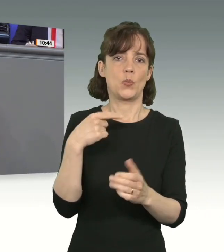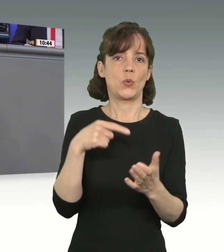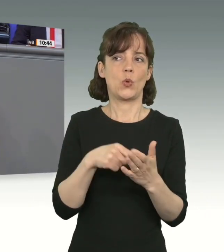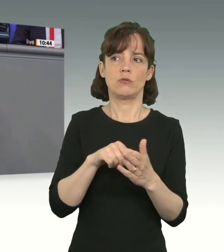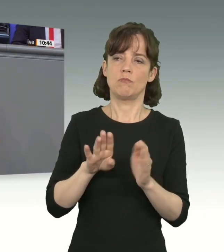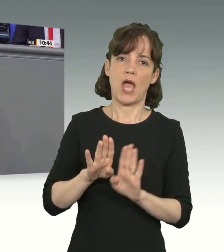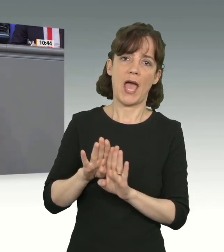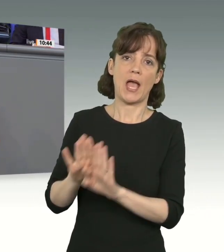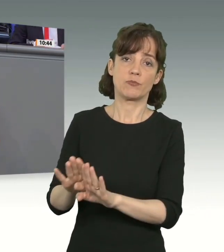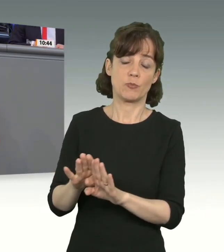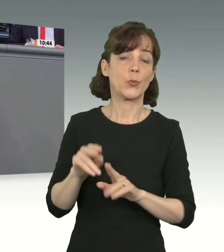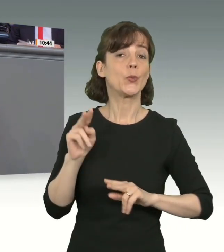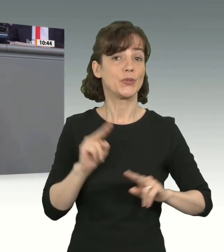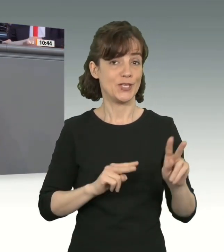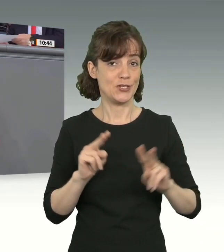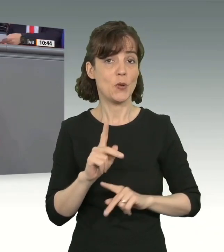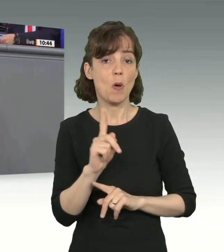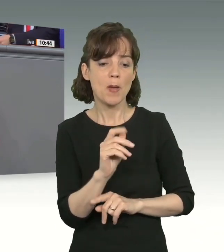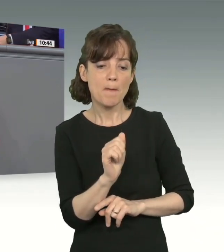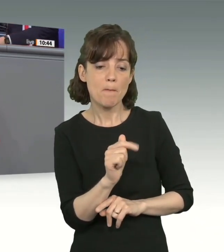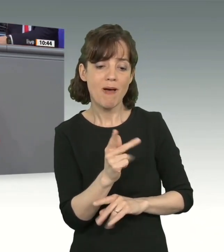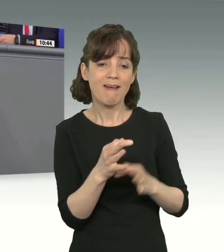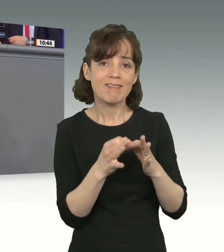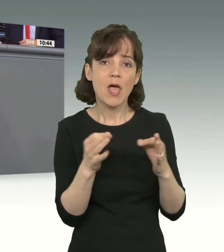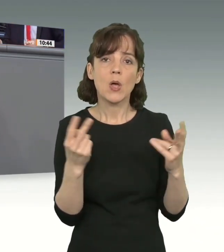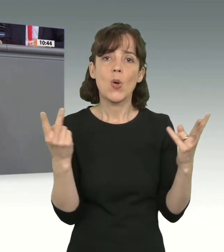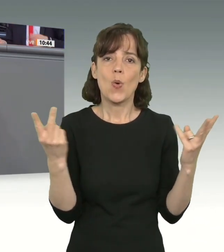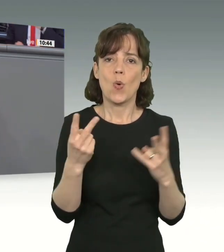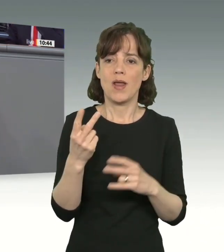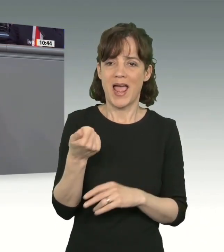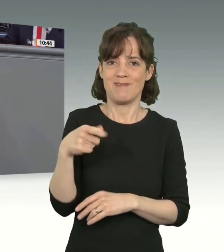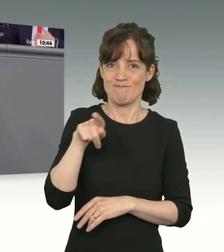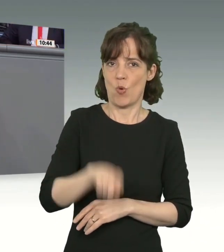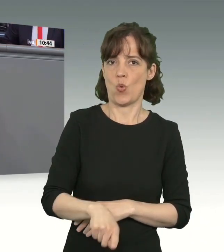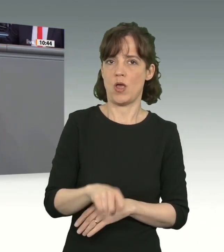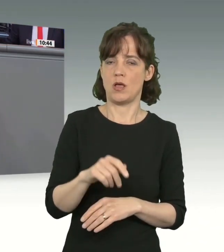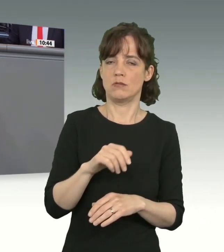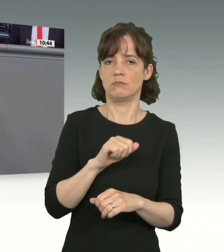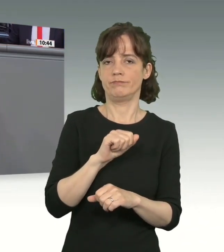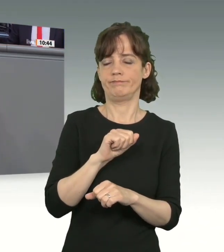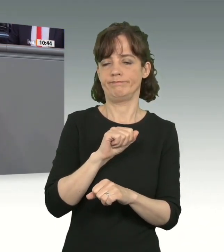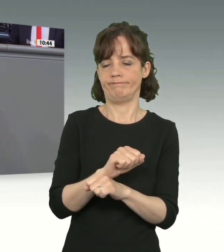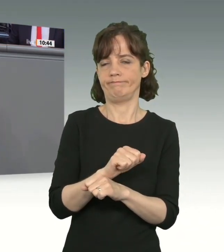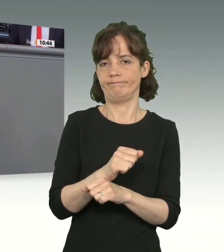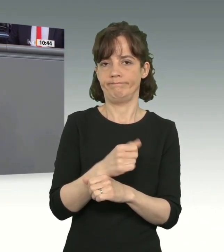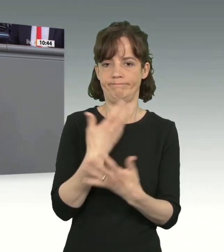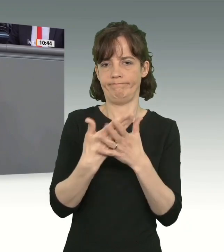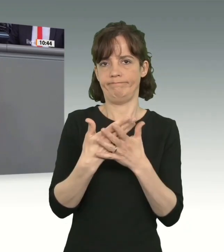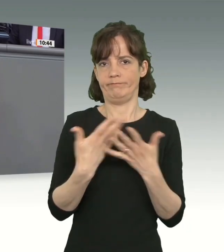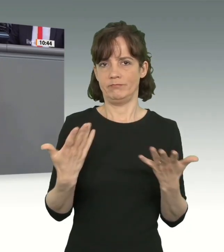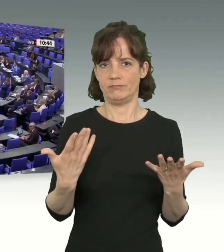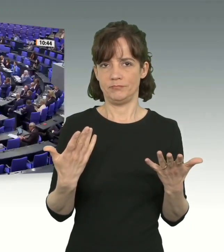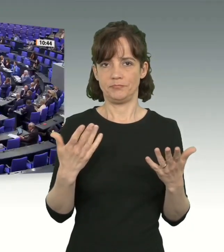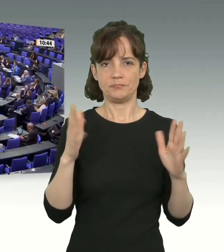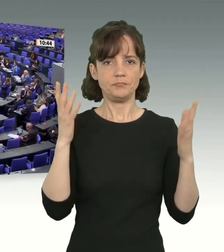gewaltigen Unterschied, ob sie einige Tage oder einen ganzen Monat im Abschiebegewahrsam hinter Gittern verbringen. In